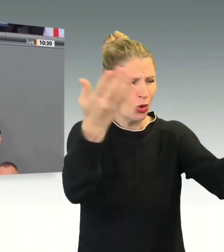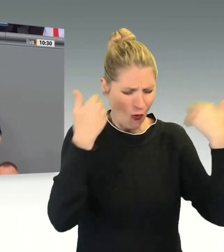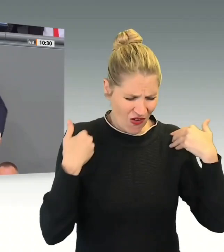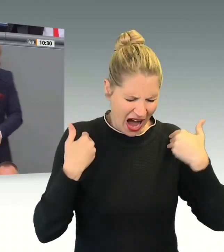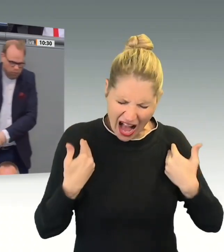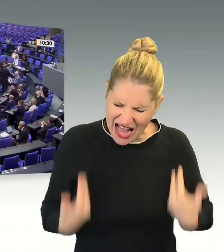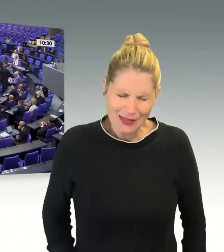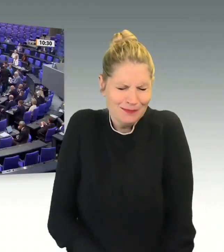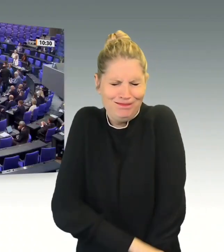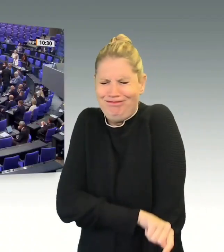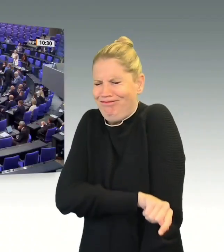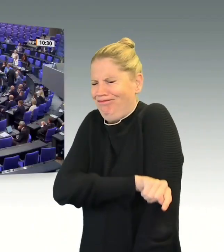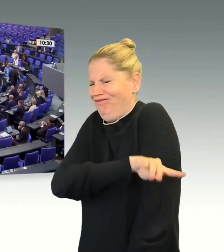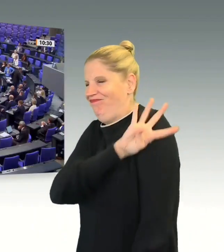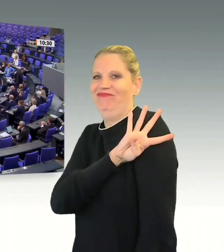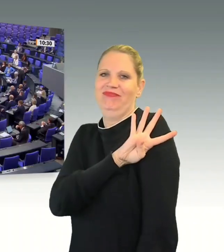unanständig.